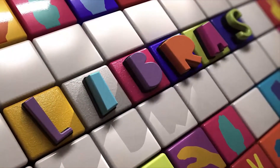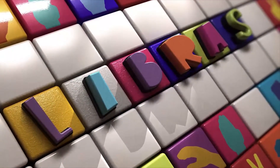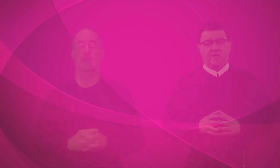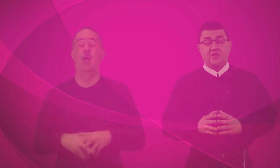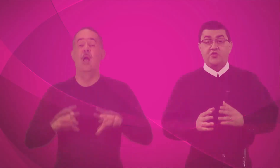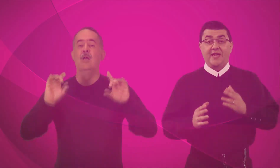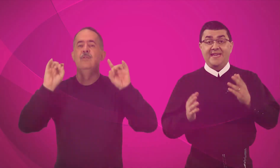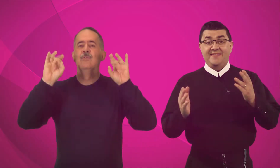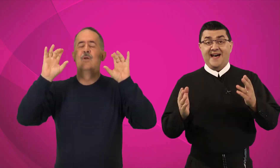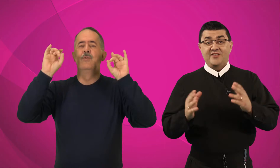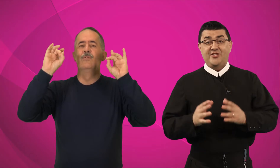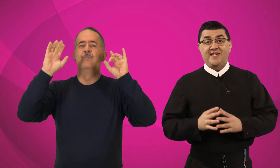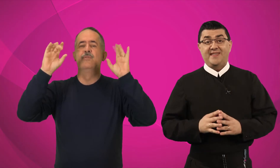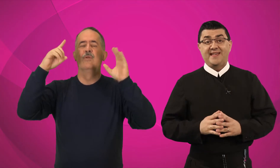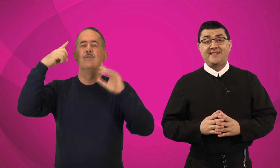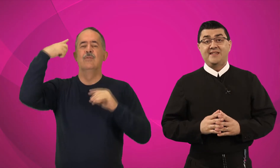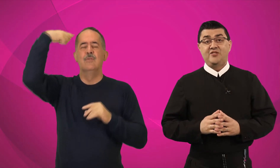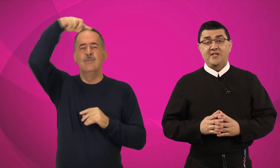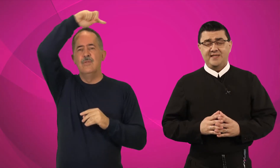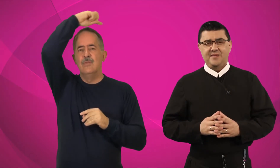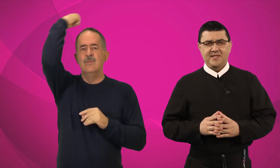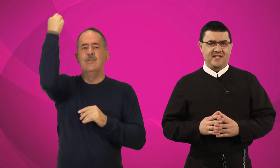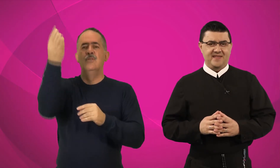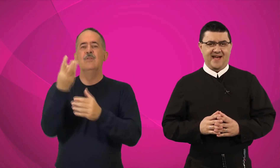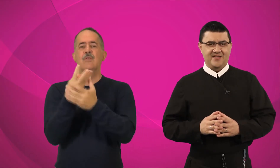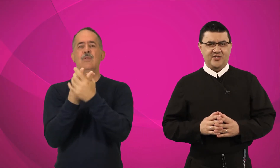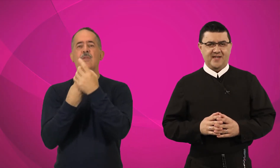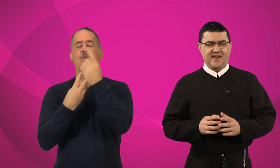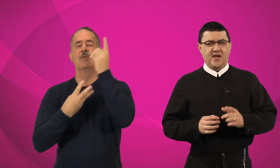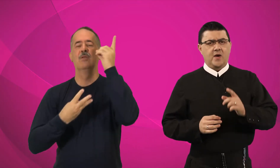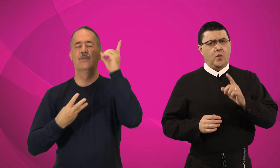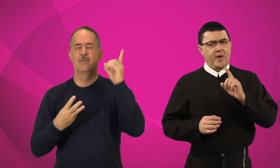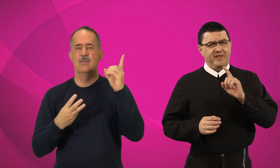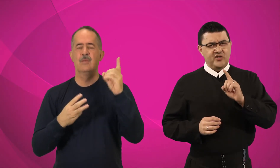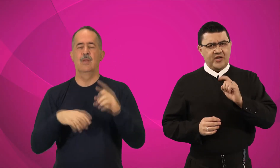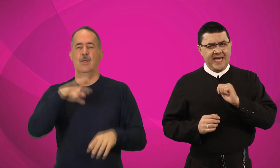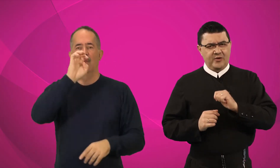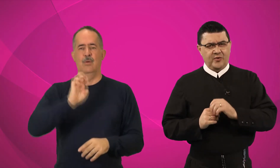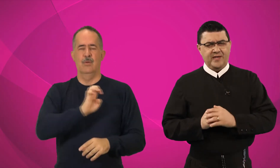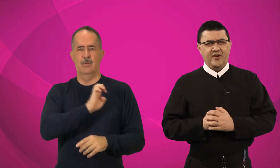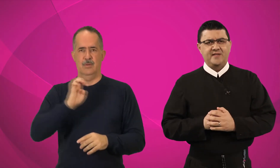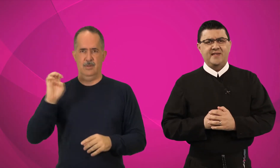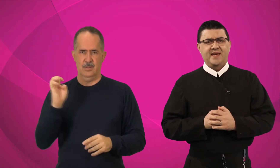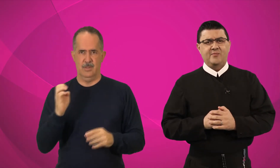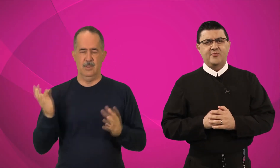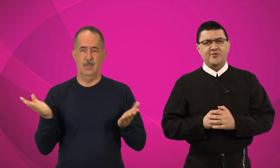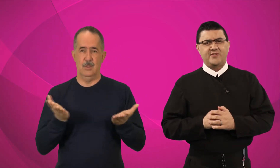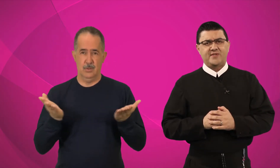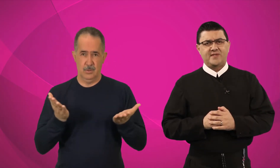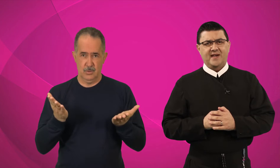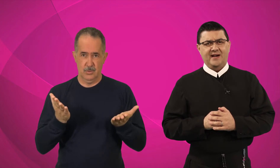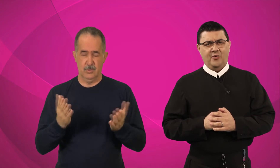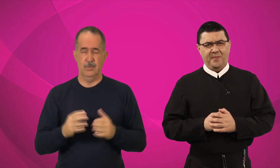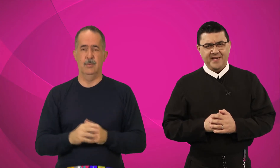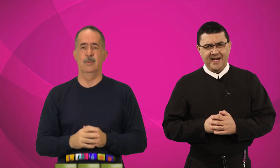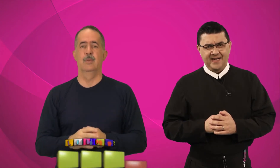Solenidade da Santíssima Trindade O Evangelho que nós iremos acompanhar